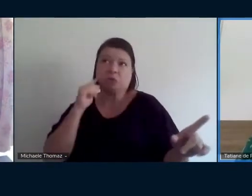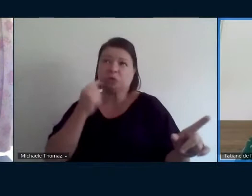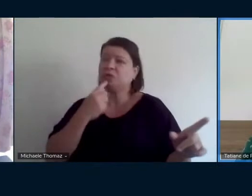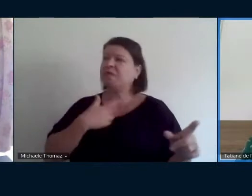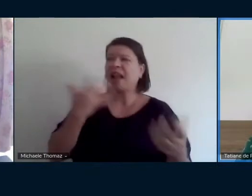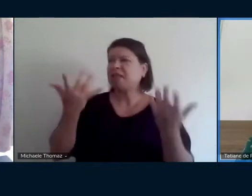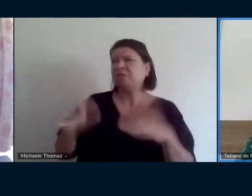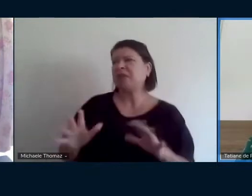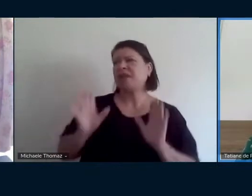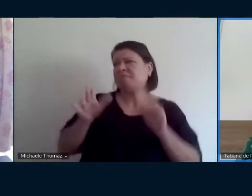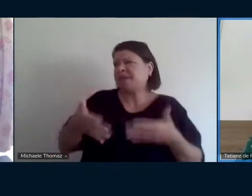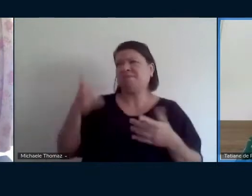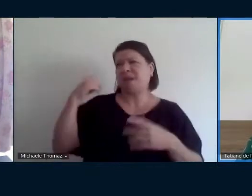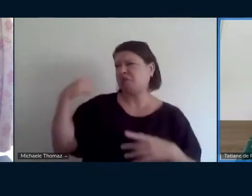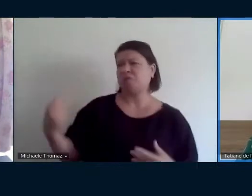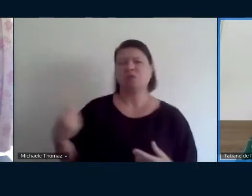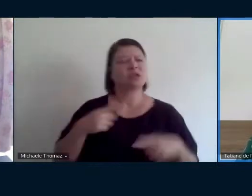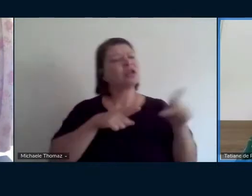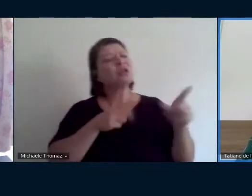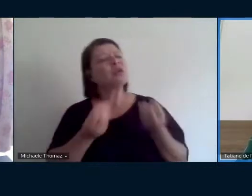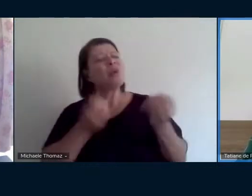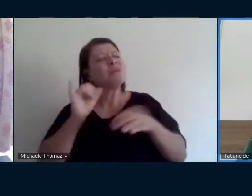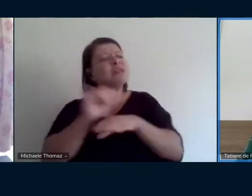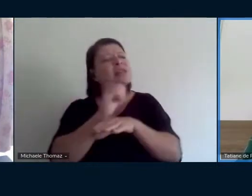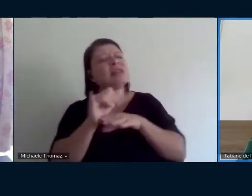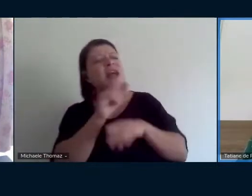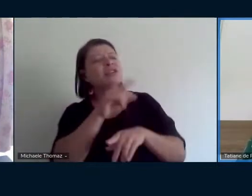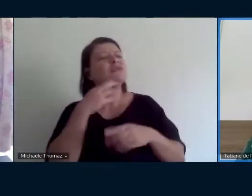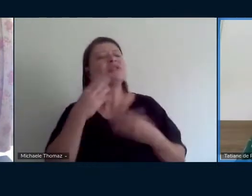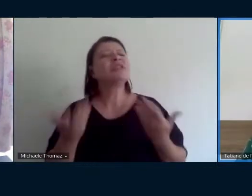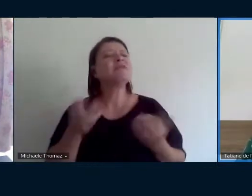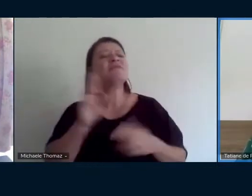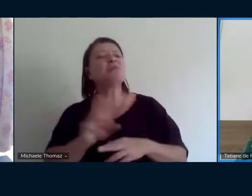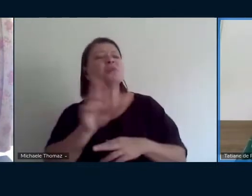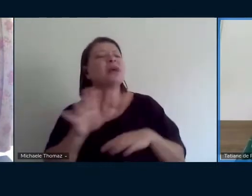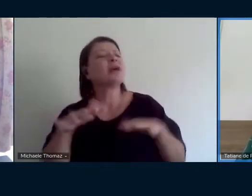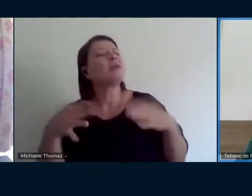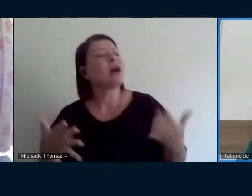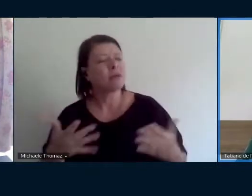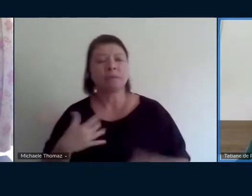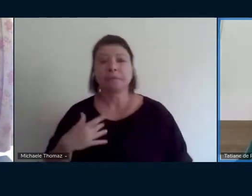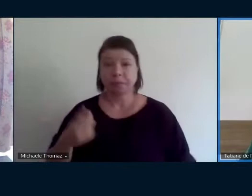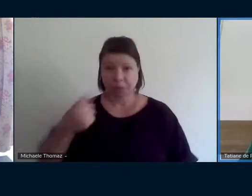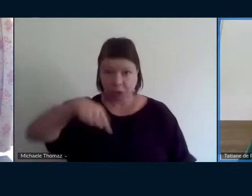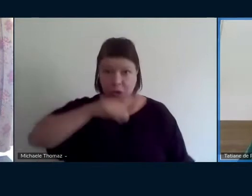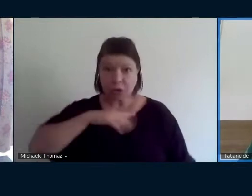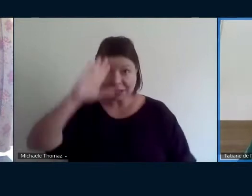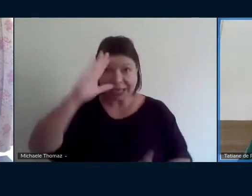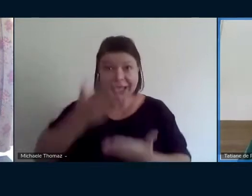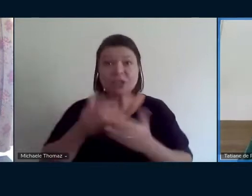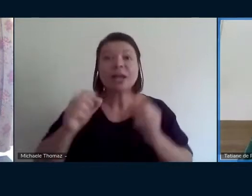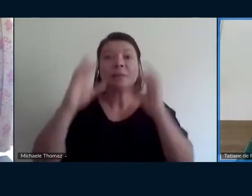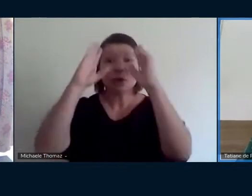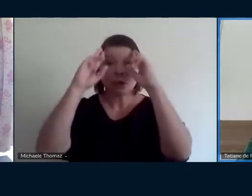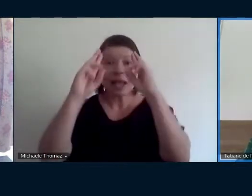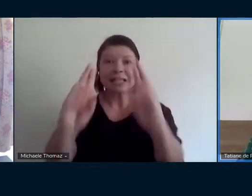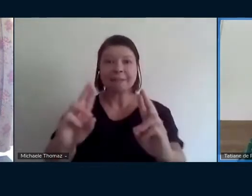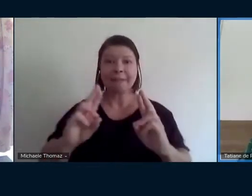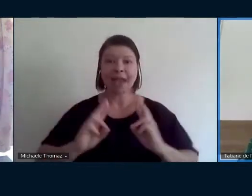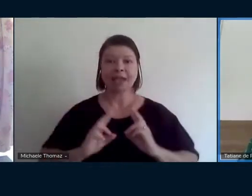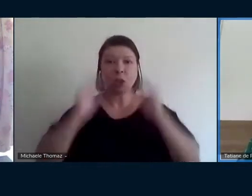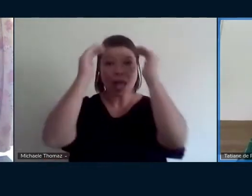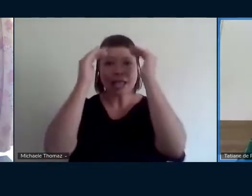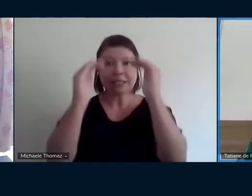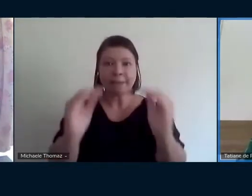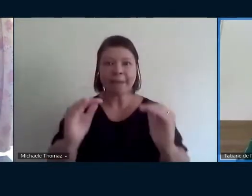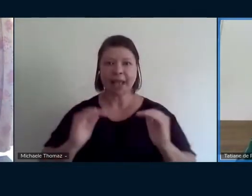a gente tem um princípio muito do respeito, né, então de você oferecer aquela atividade para aquela criança,